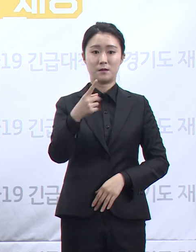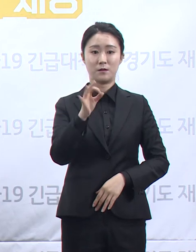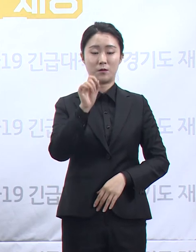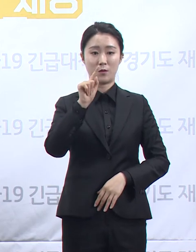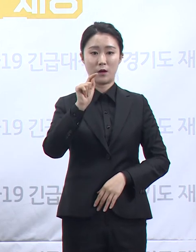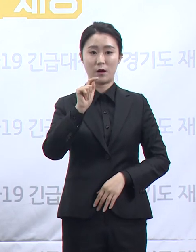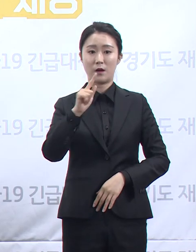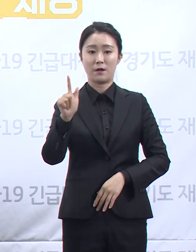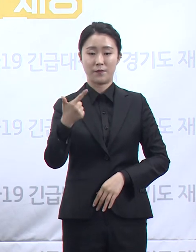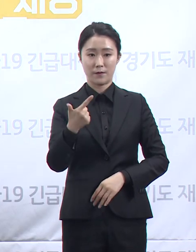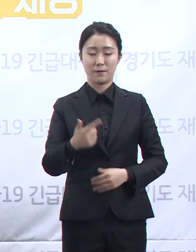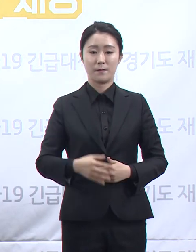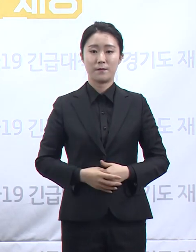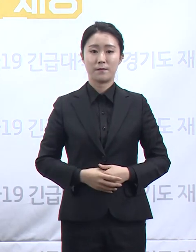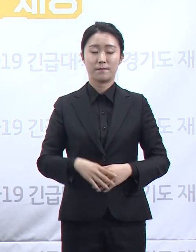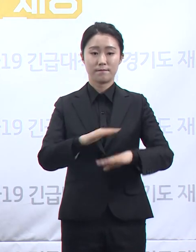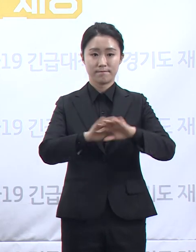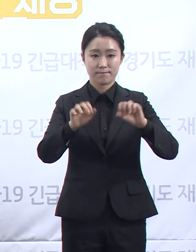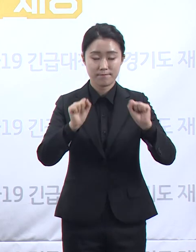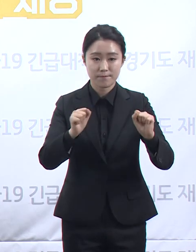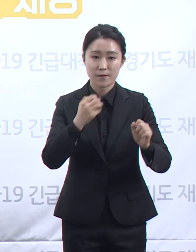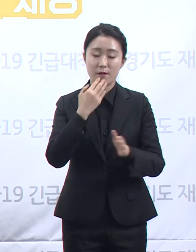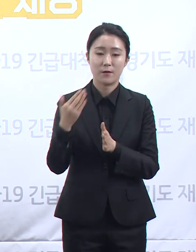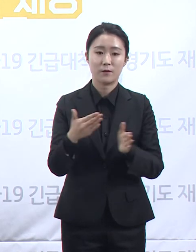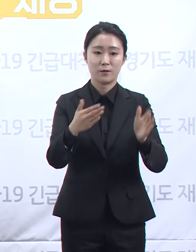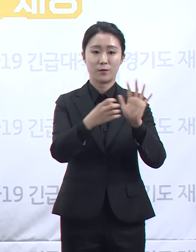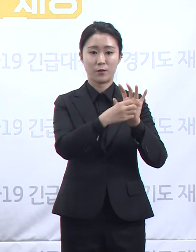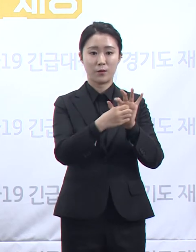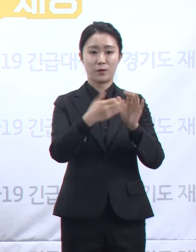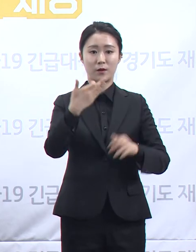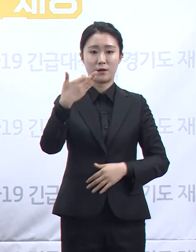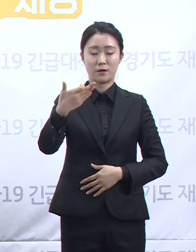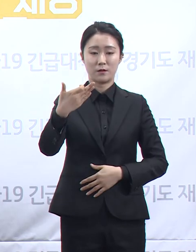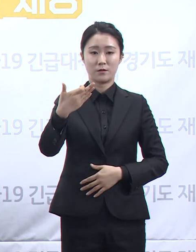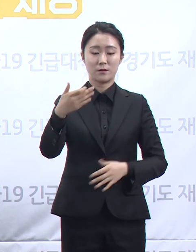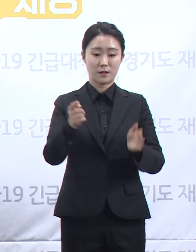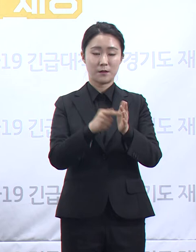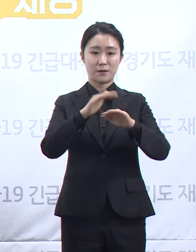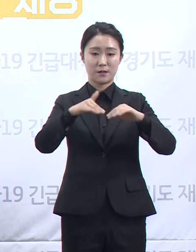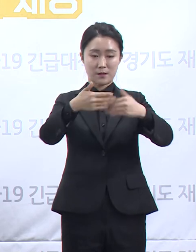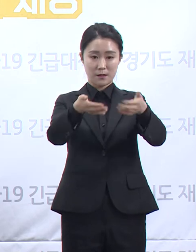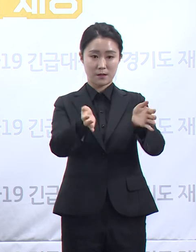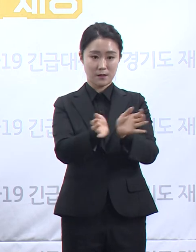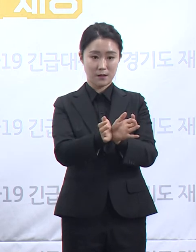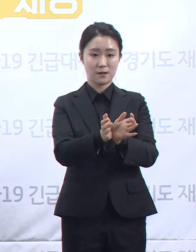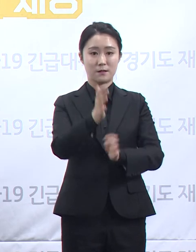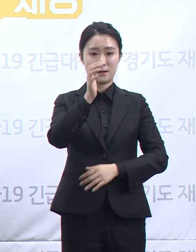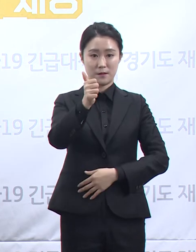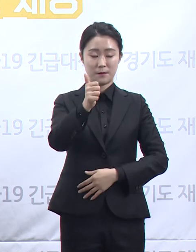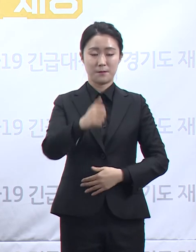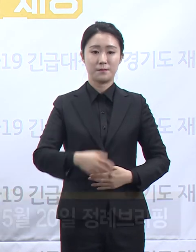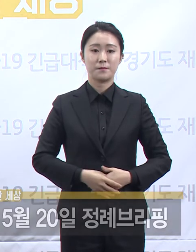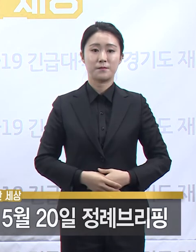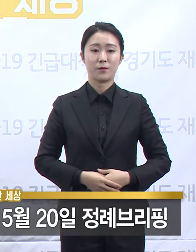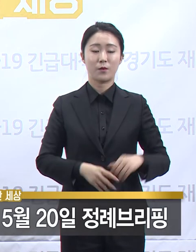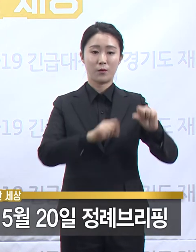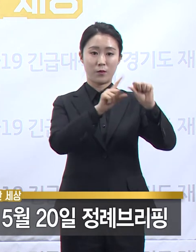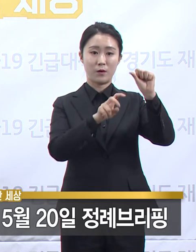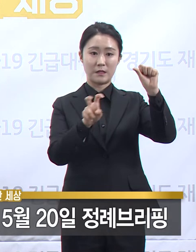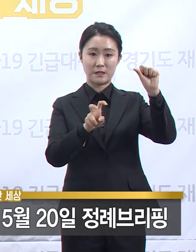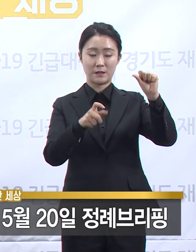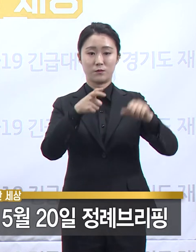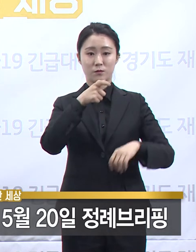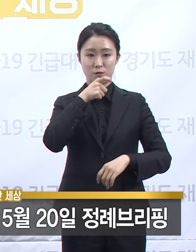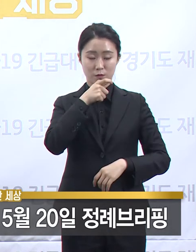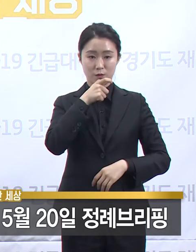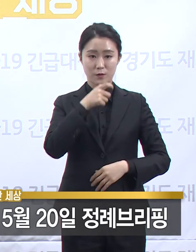네 안녕하십니까 경기도 코로나19 긴급대책단의 임순관입니다. 5월 20일 수요일 경기도